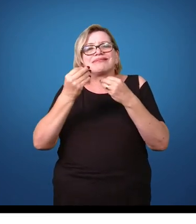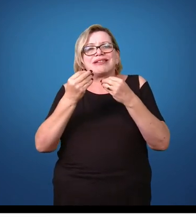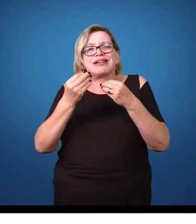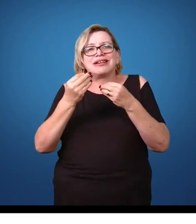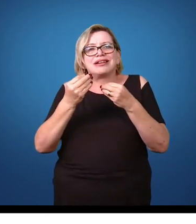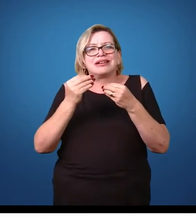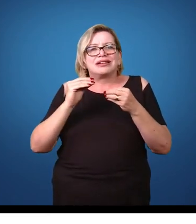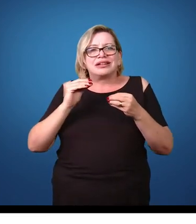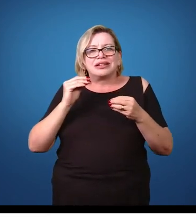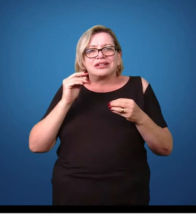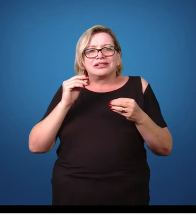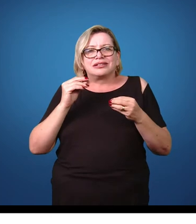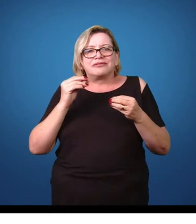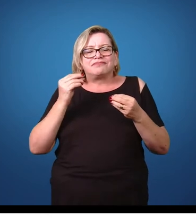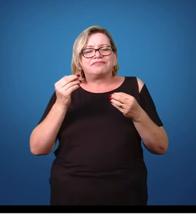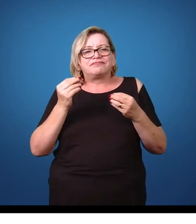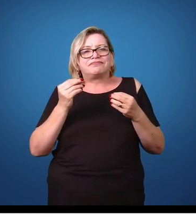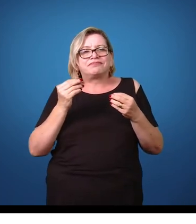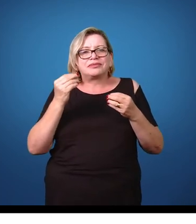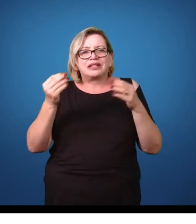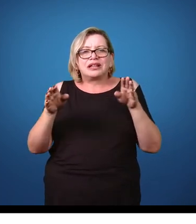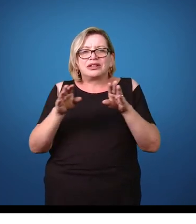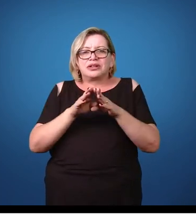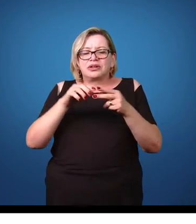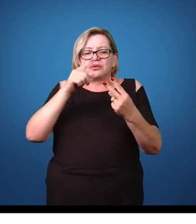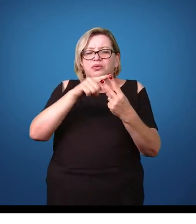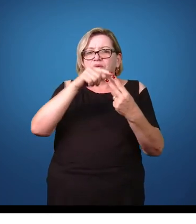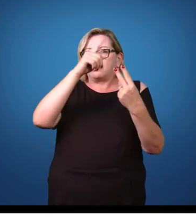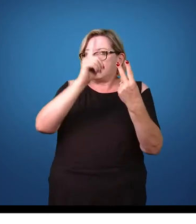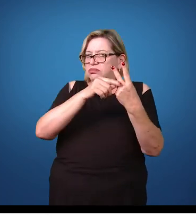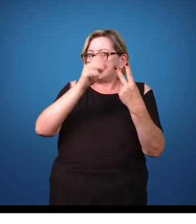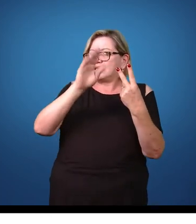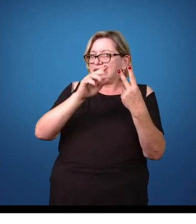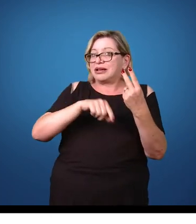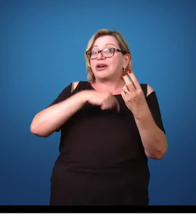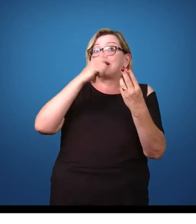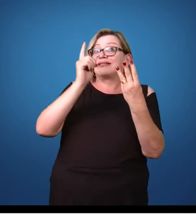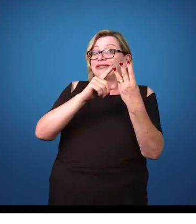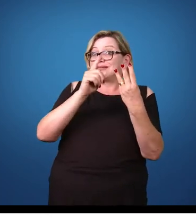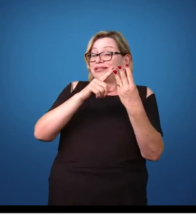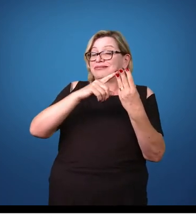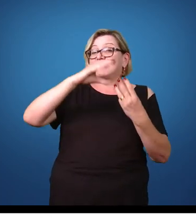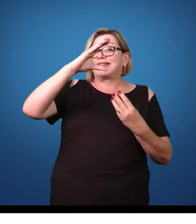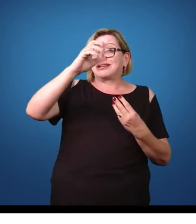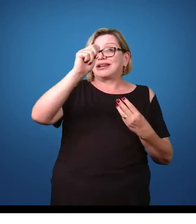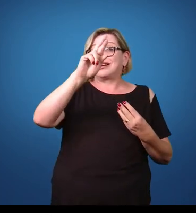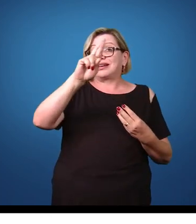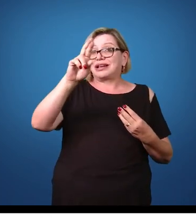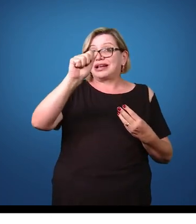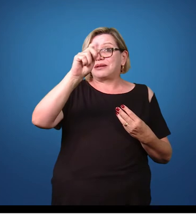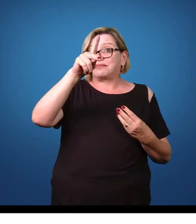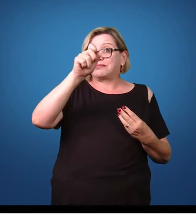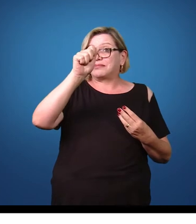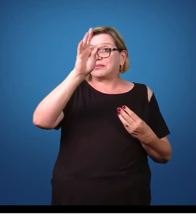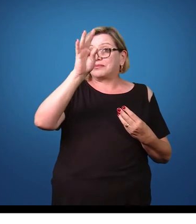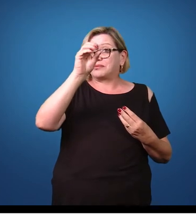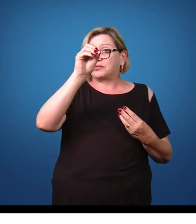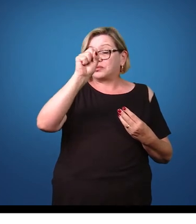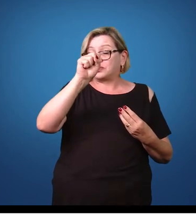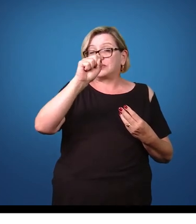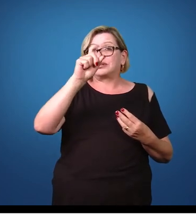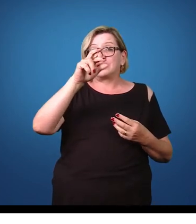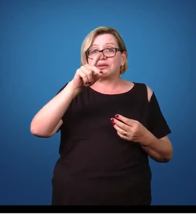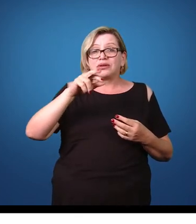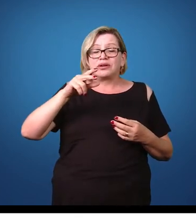nessas pessoas. Além do piolho e do ácaro, existem também os carrapatos. Os carrapatos também são insetos,